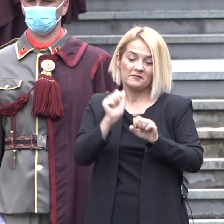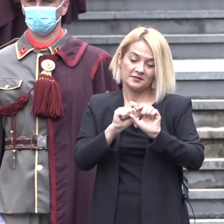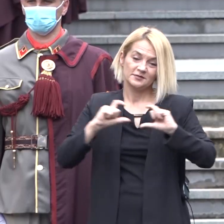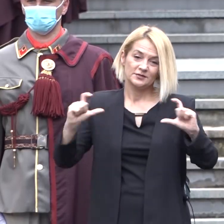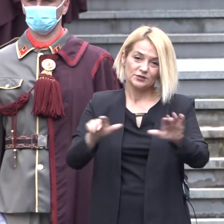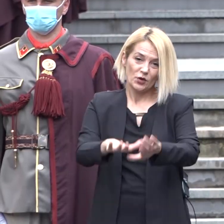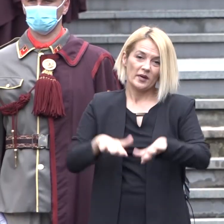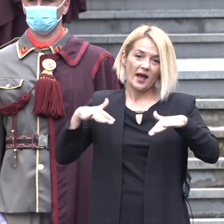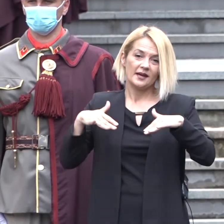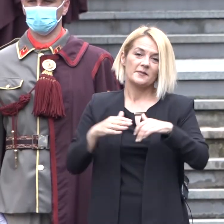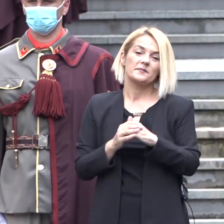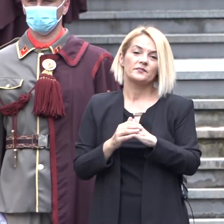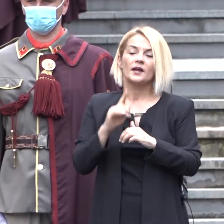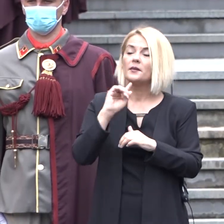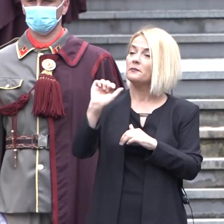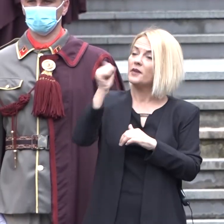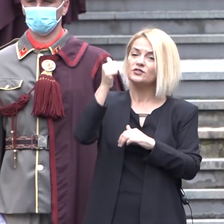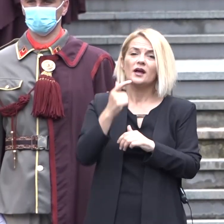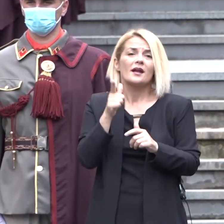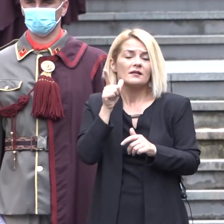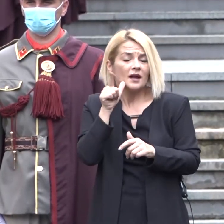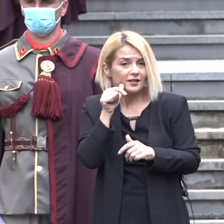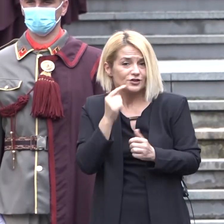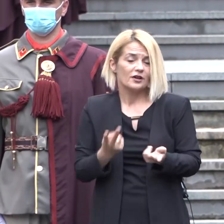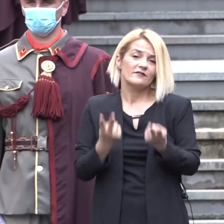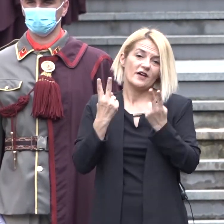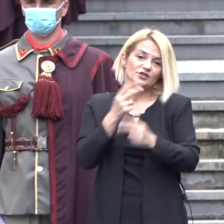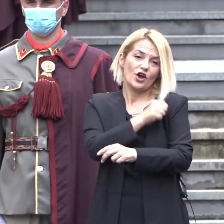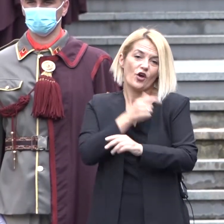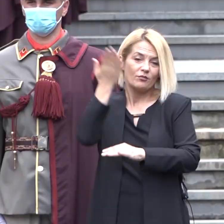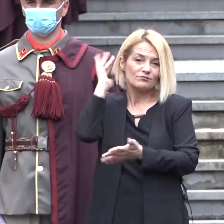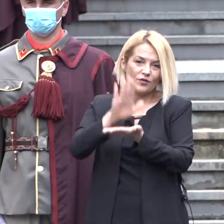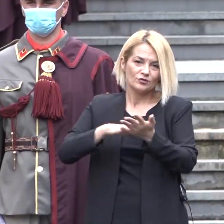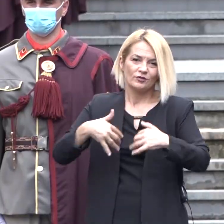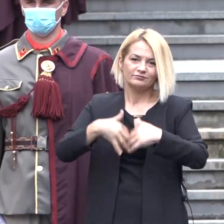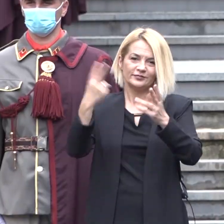во првите, најважни и најтешки години од нашата независност. Благодарам.